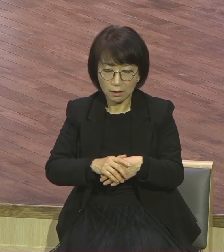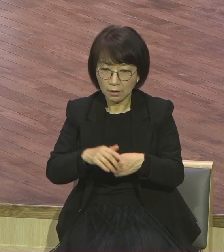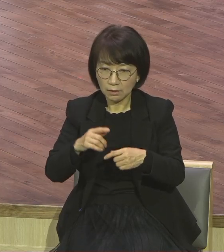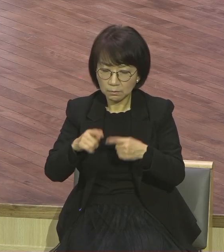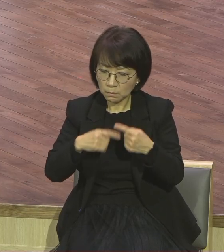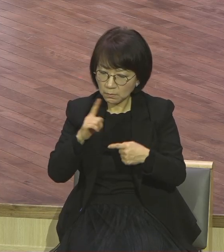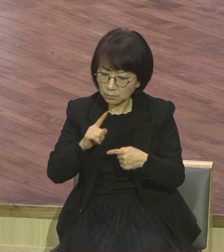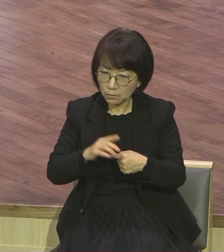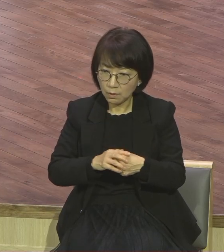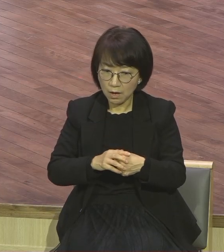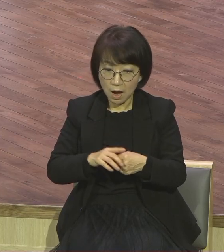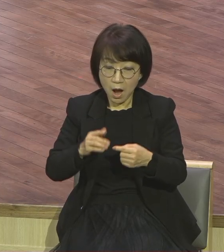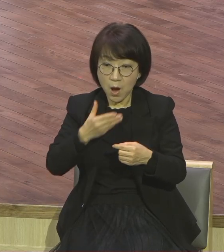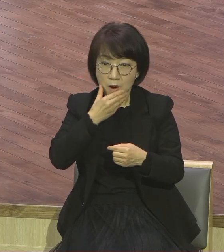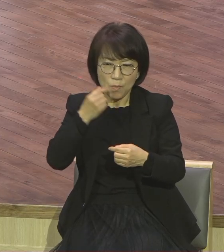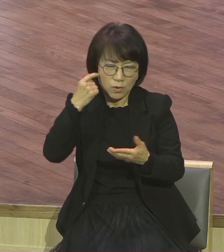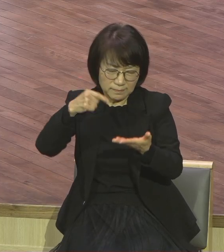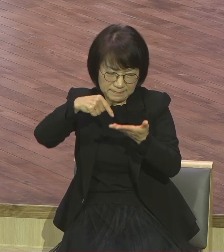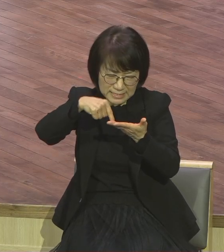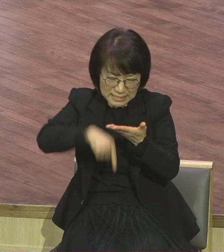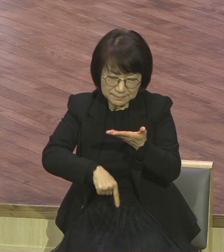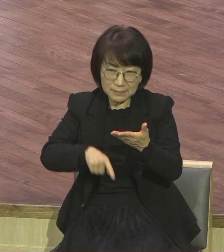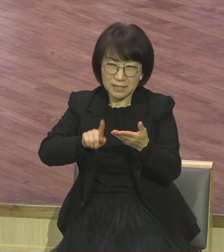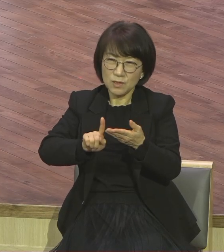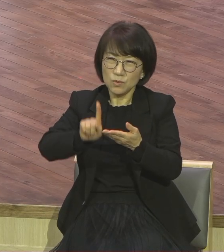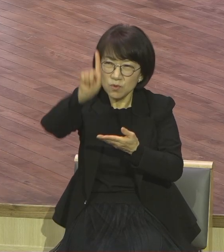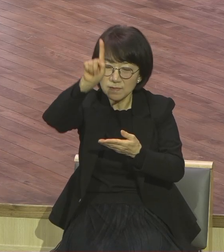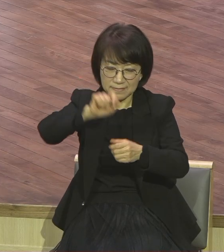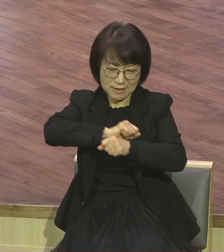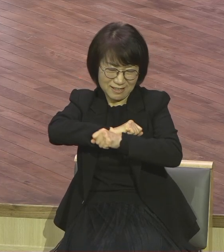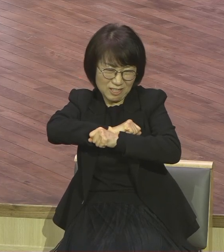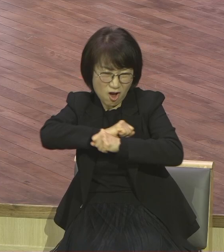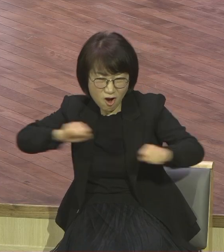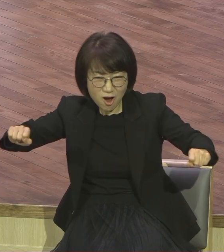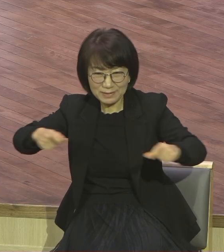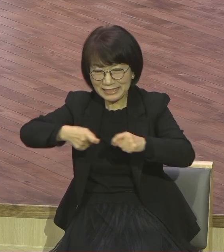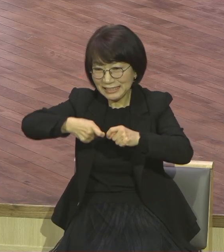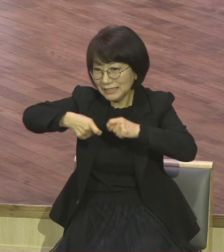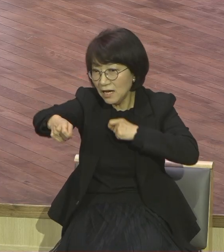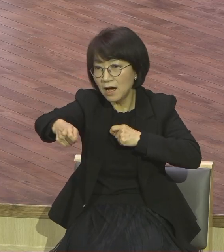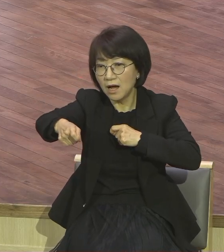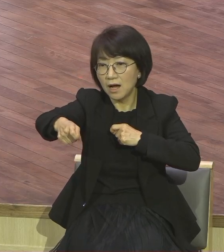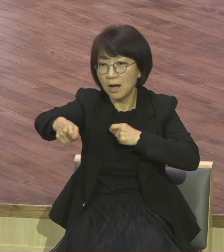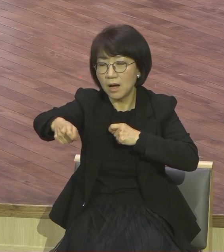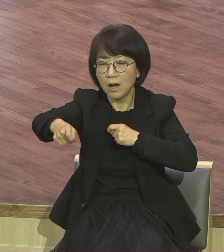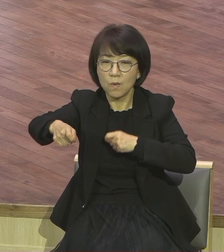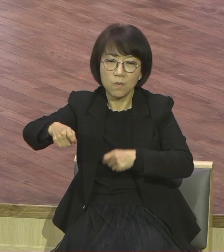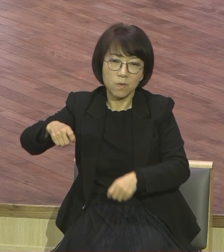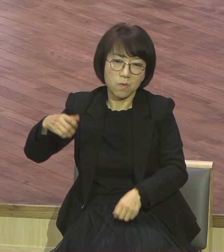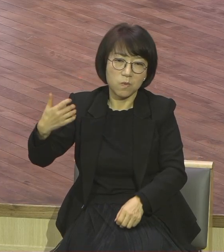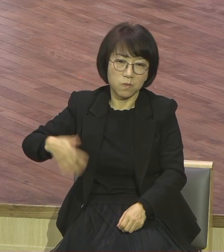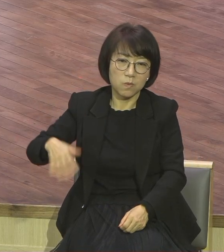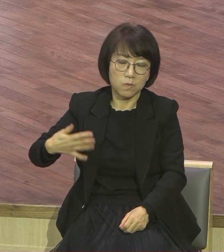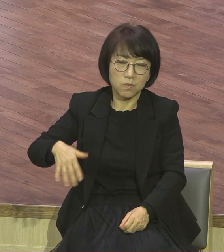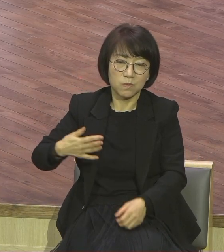천양제차입니다 엄청나게 같은 신앙이라도 엄청